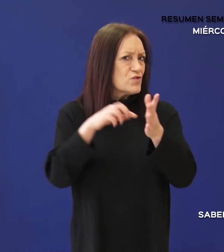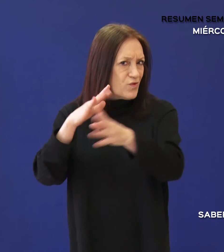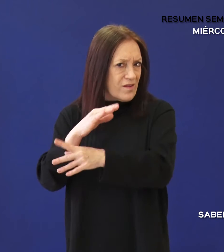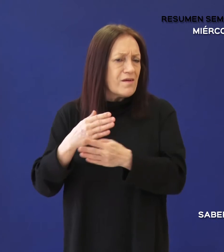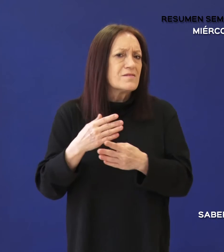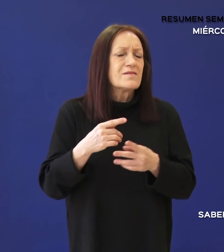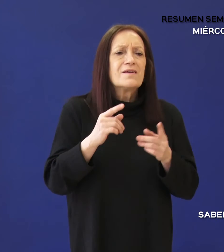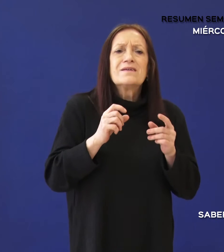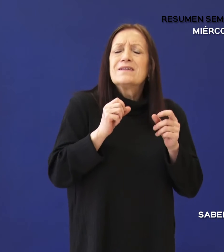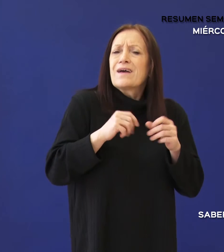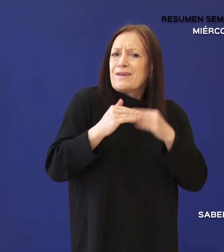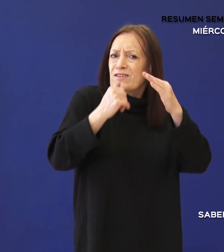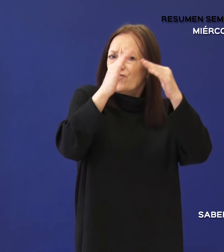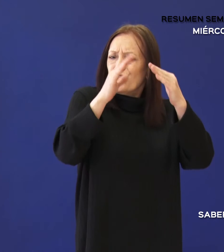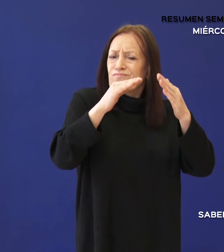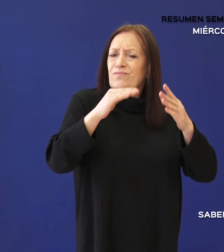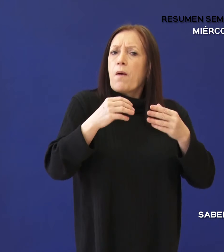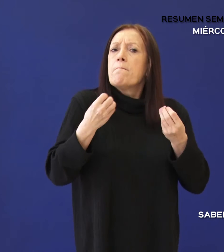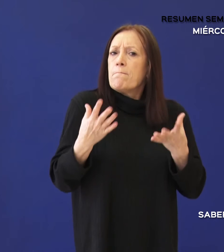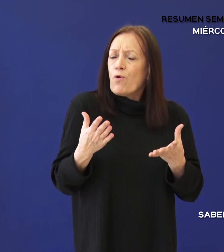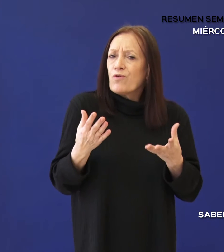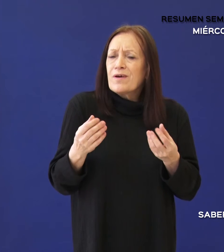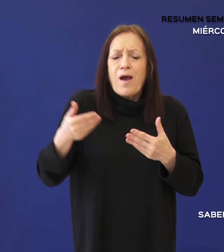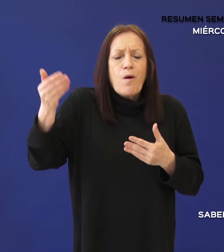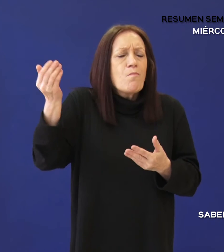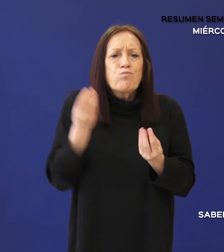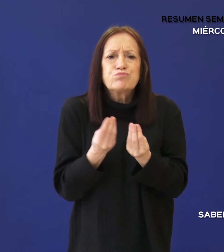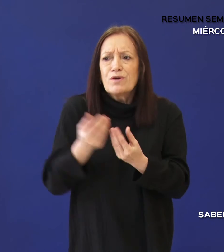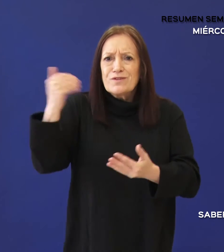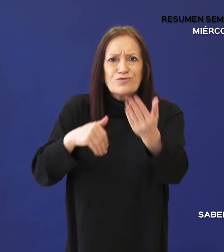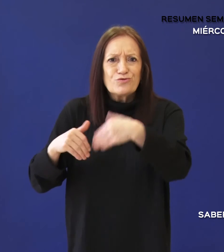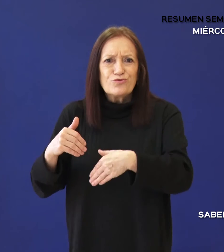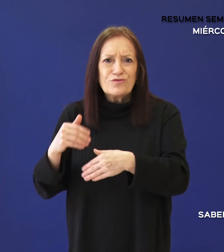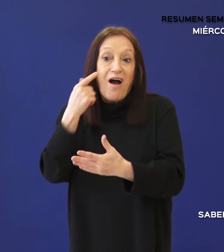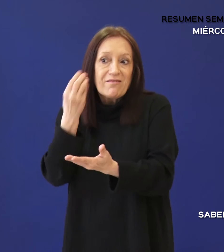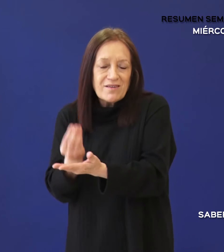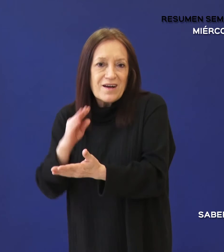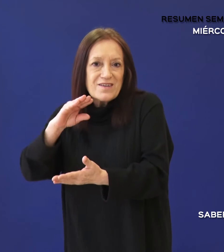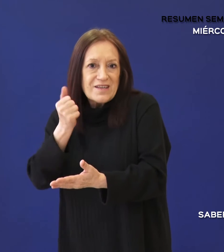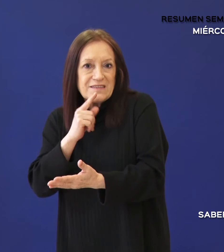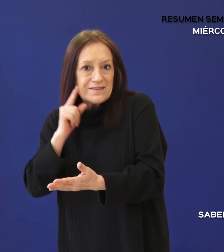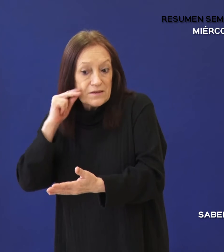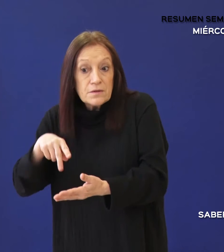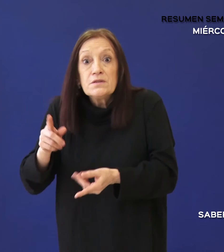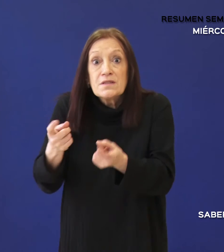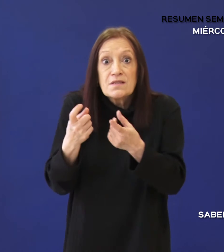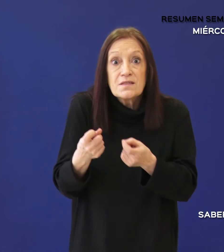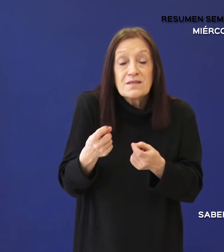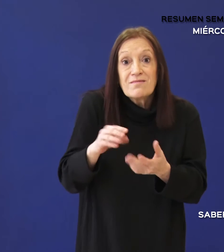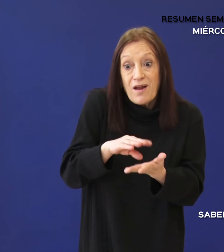ha crecido desde su fundación, por encima de las previsiones superando las expectativas de demanda de tierras urbanas para